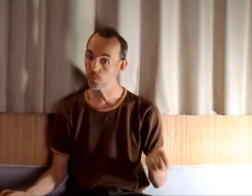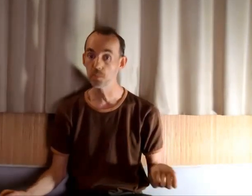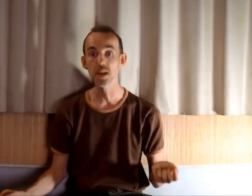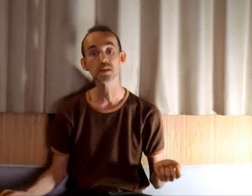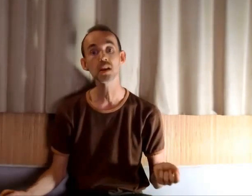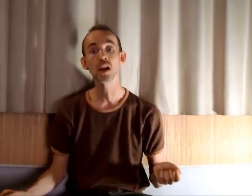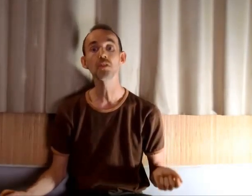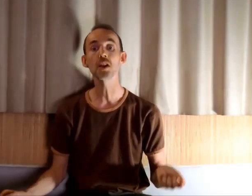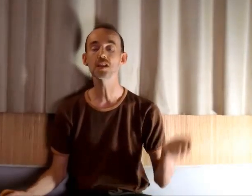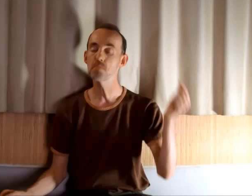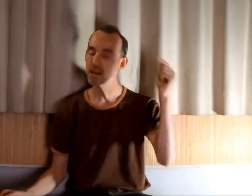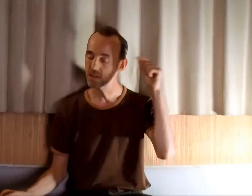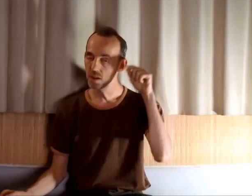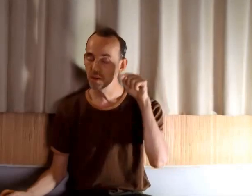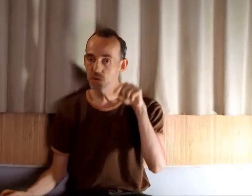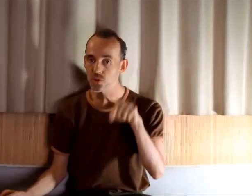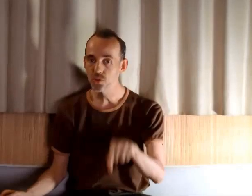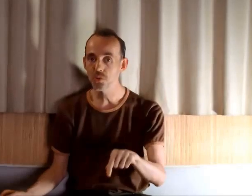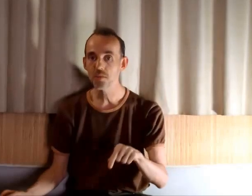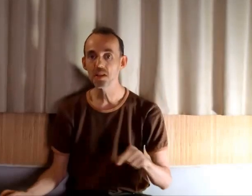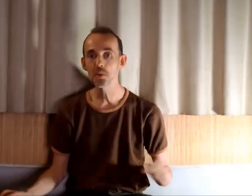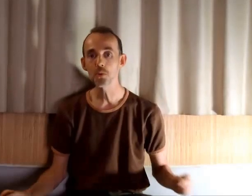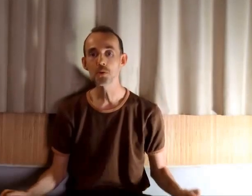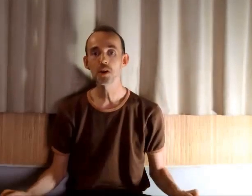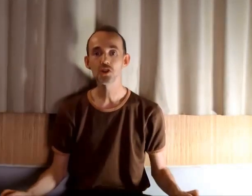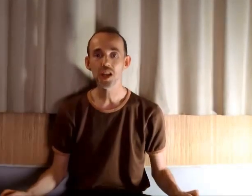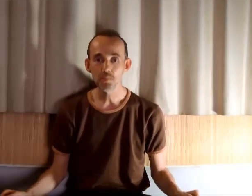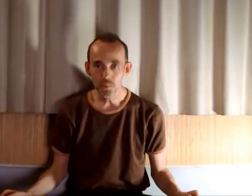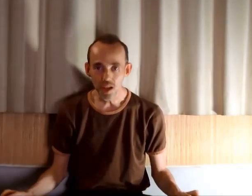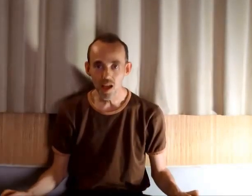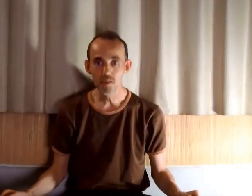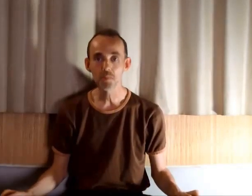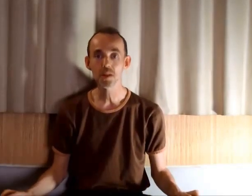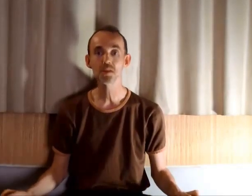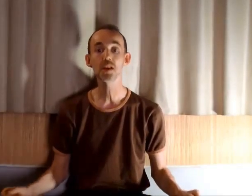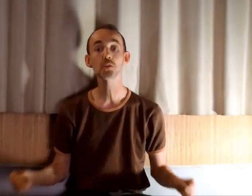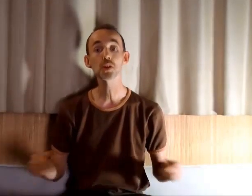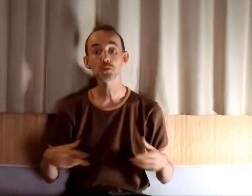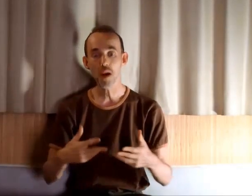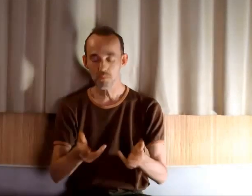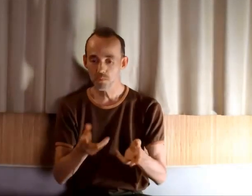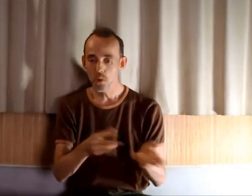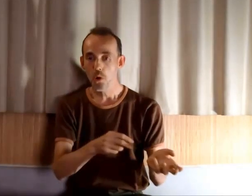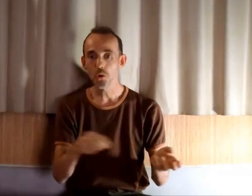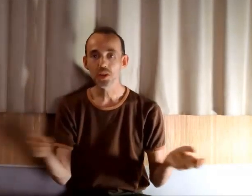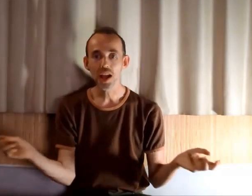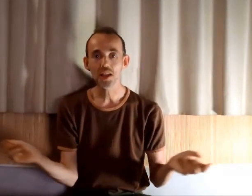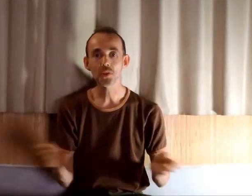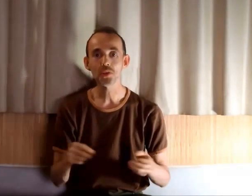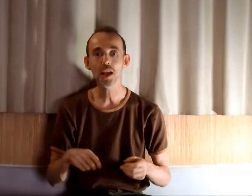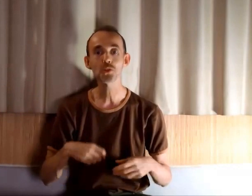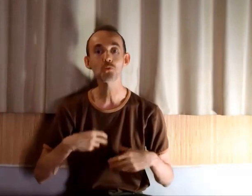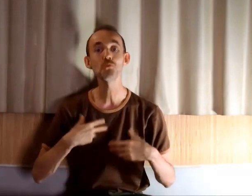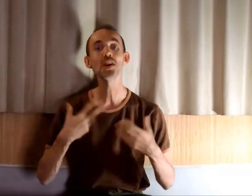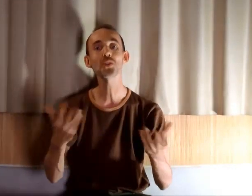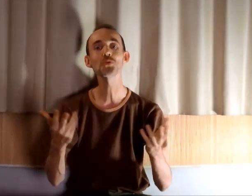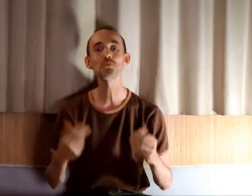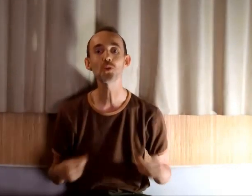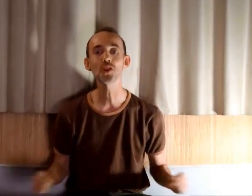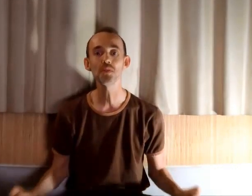pouvez placer dans l'espace sous la vidéo, j'y répondrai avec plaisir, que ce soit en direct, en texte, ou bien dans une prochaine